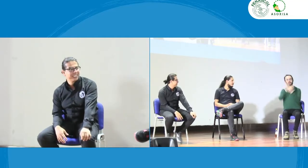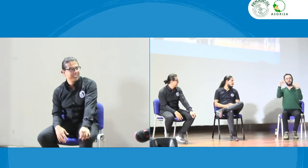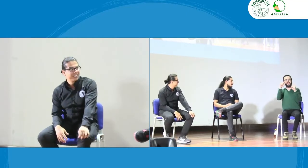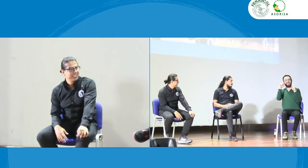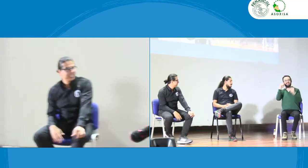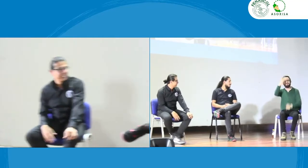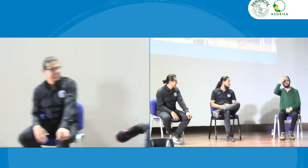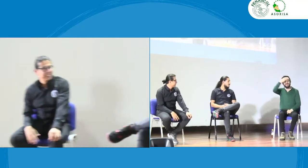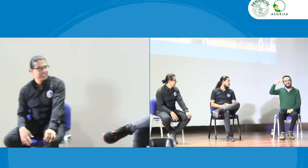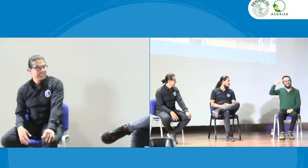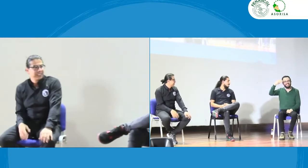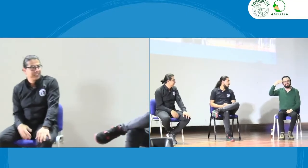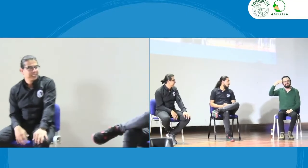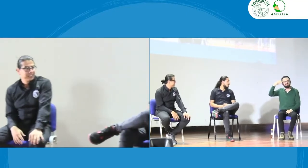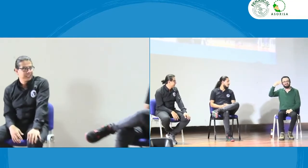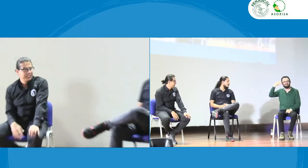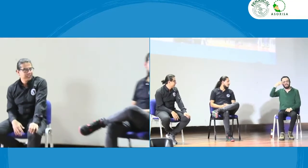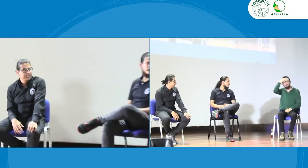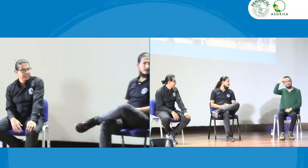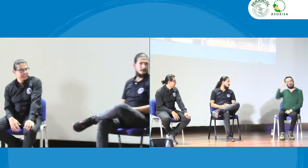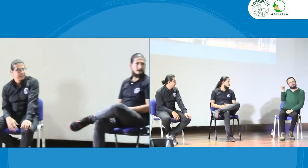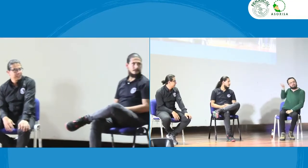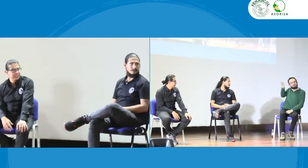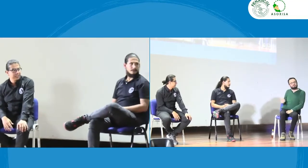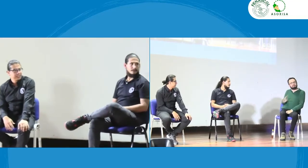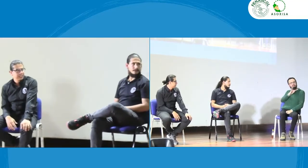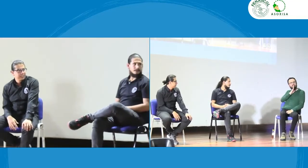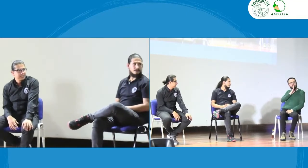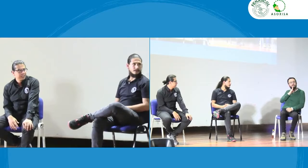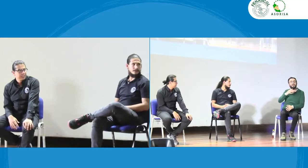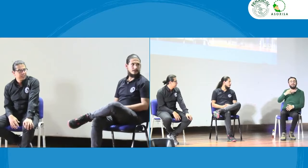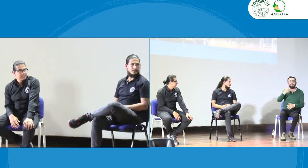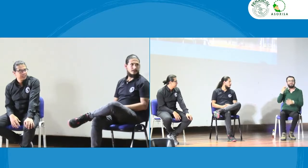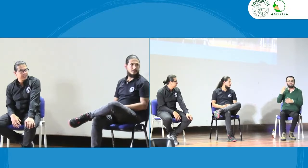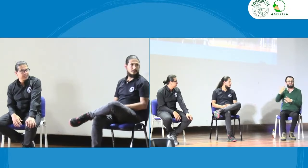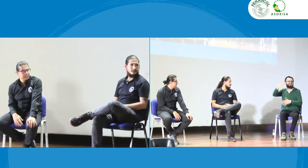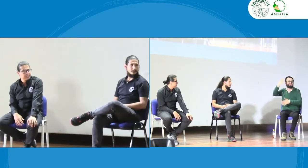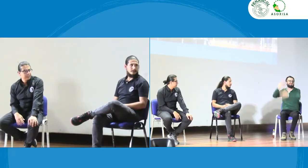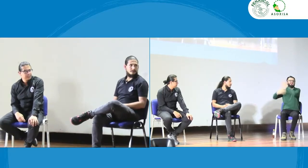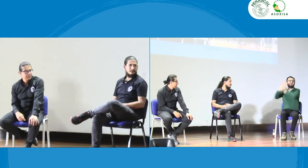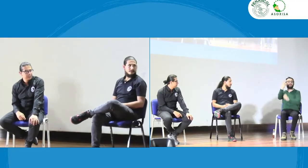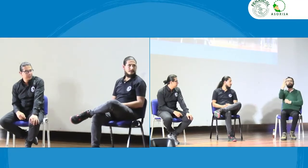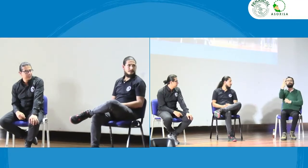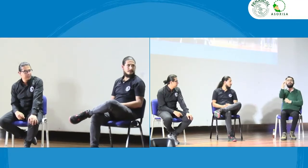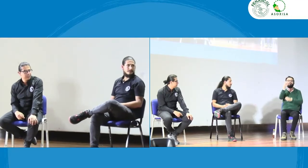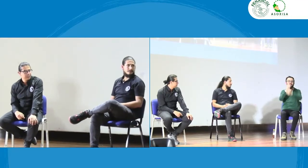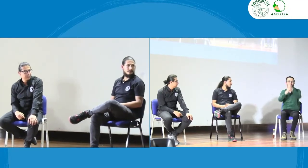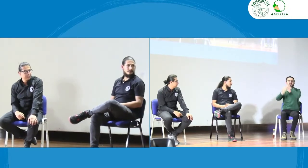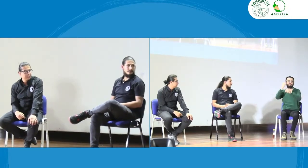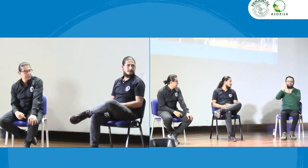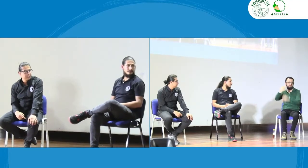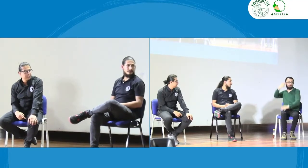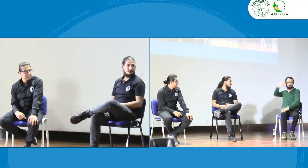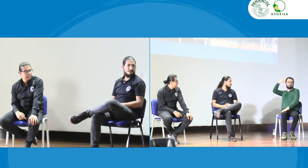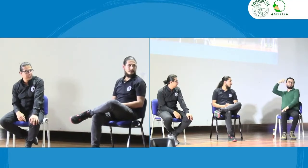y es que de igual manera como se mencionaba en la mañana en la ponencia de Margarita Margarita es una persona que